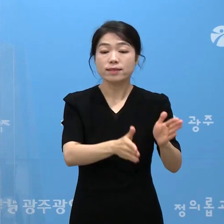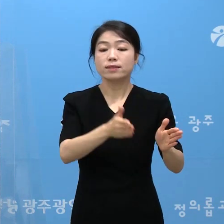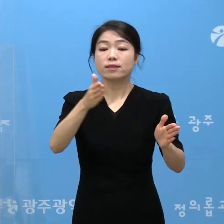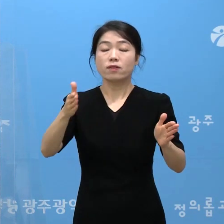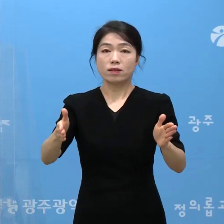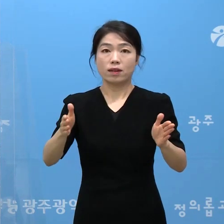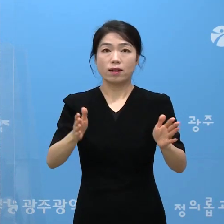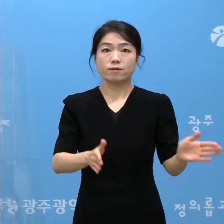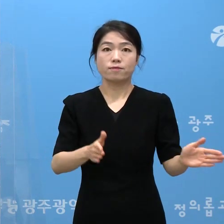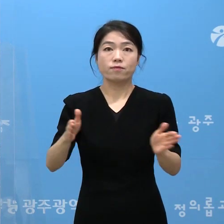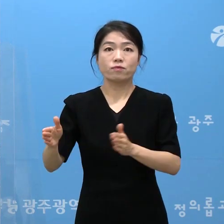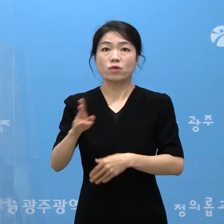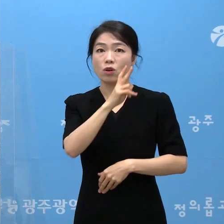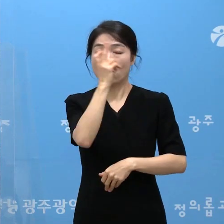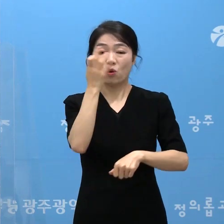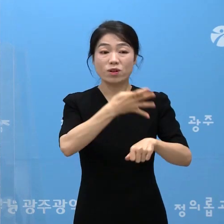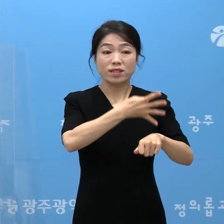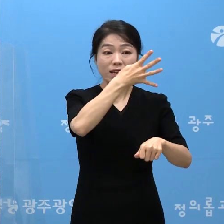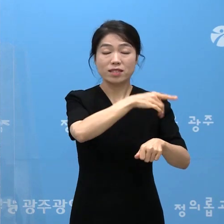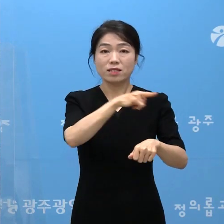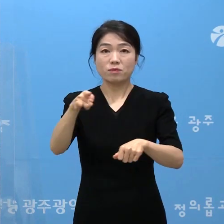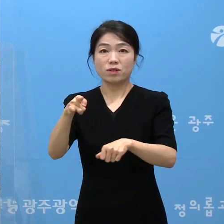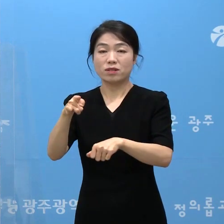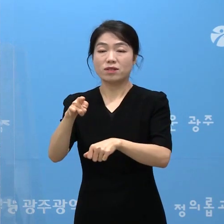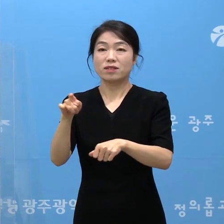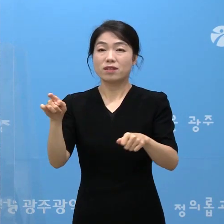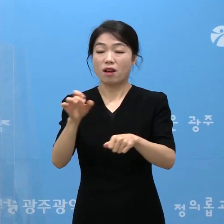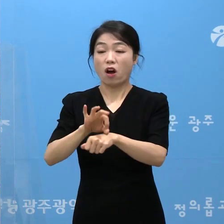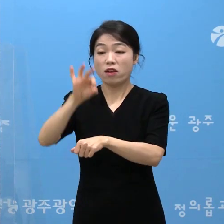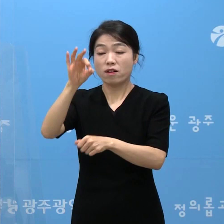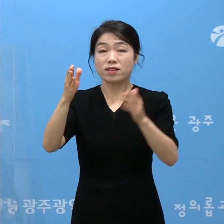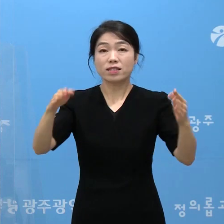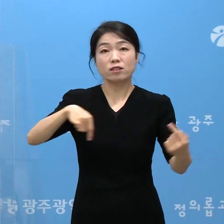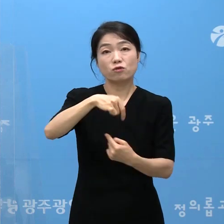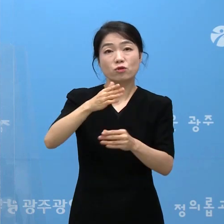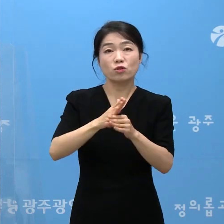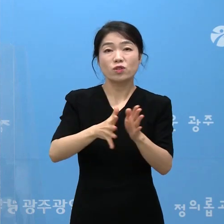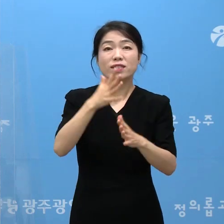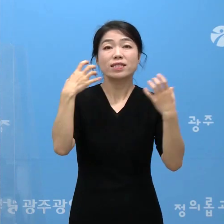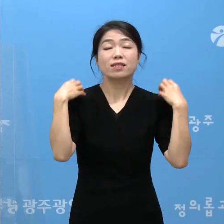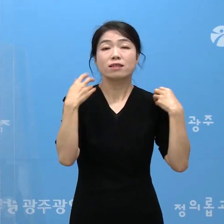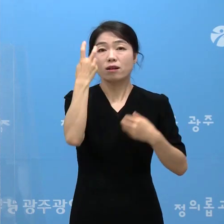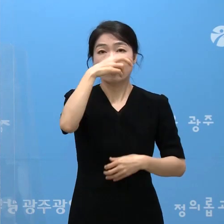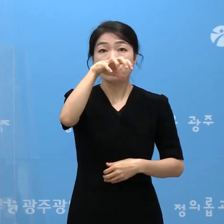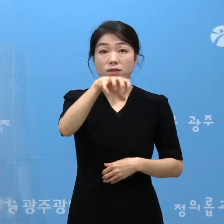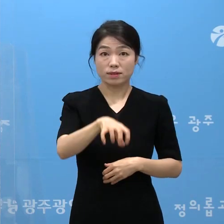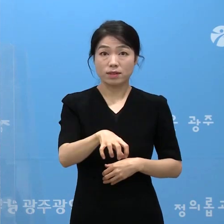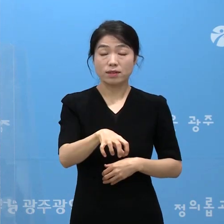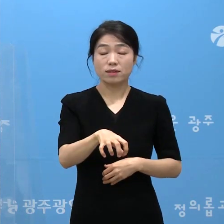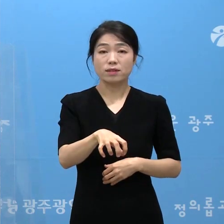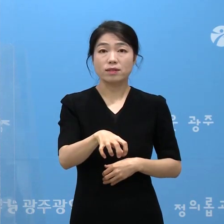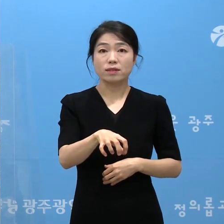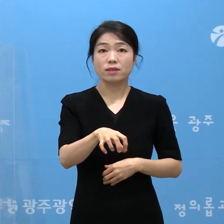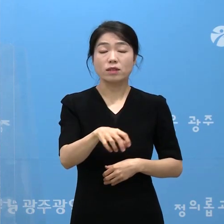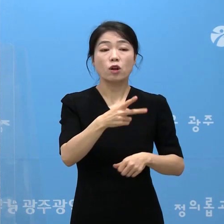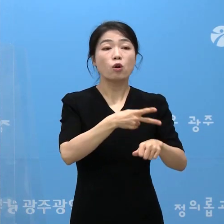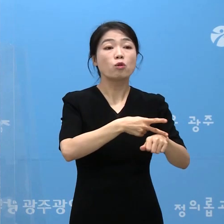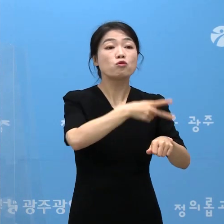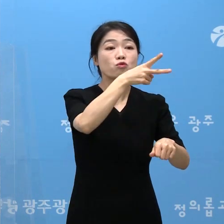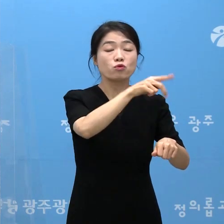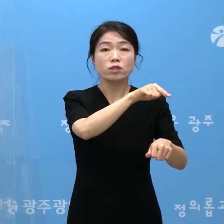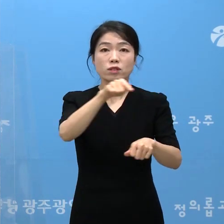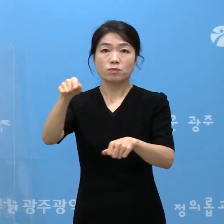연장하며 오후 4시부터 오후 10시까지 운영 중인 시청임시선별진료소는 오후